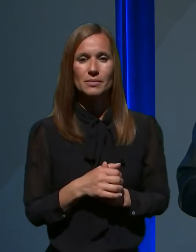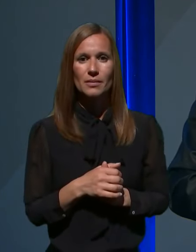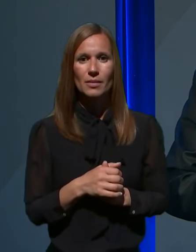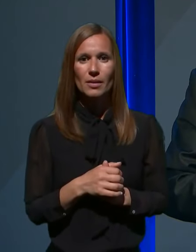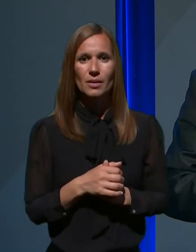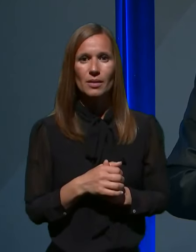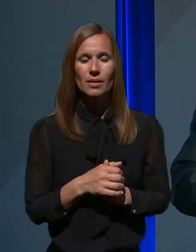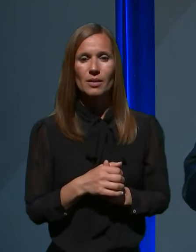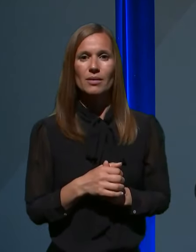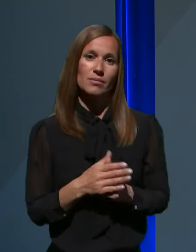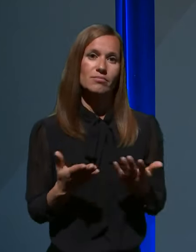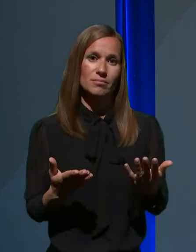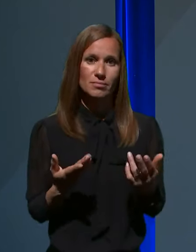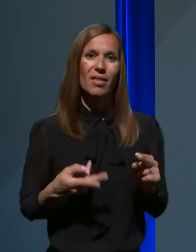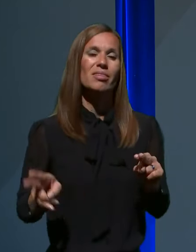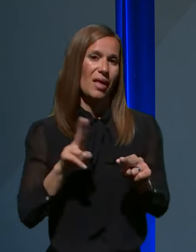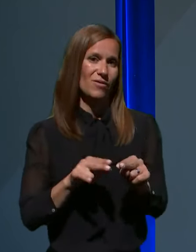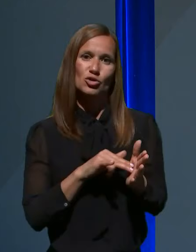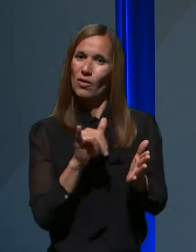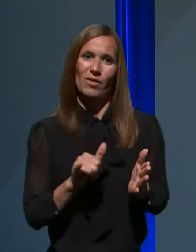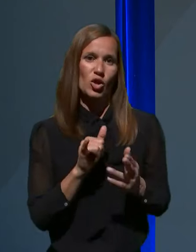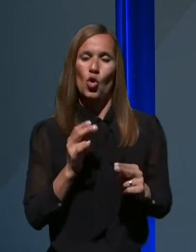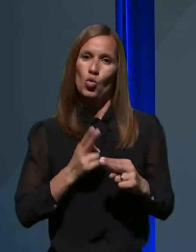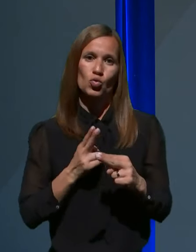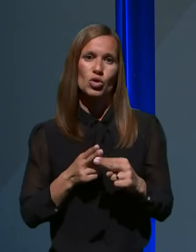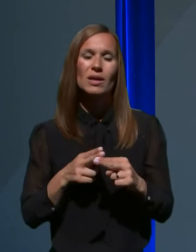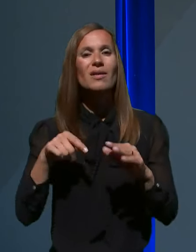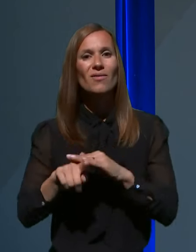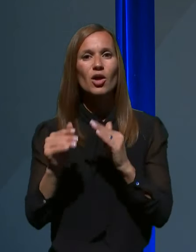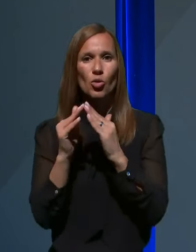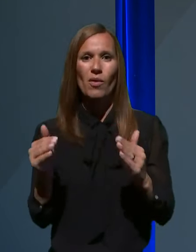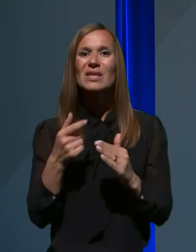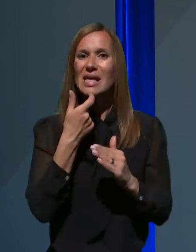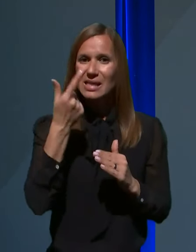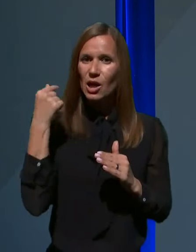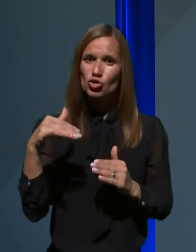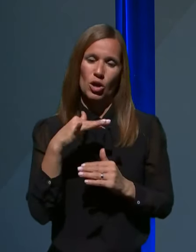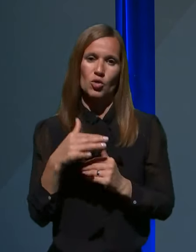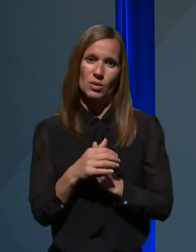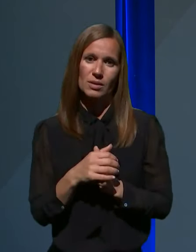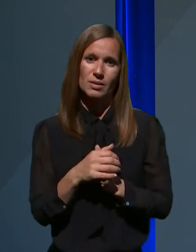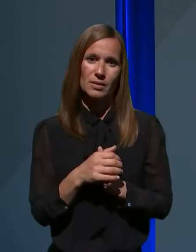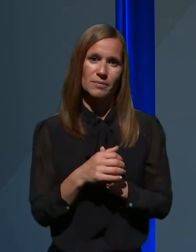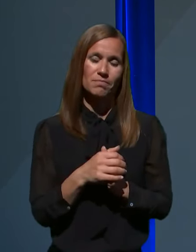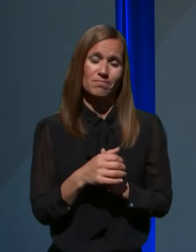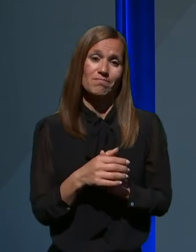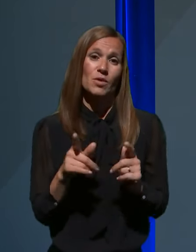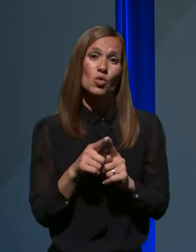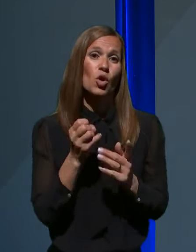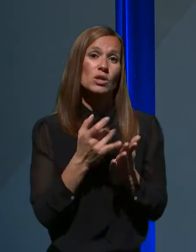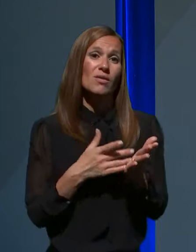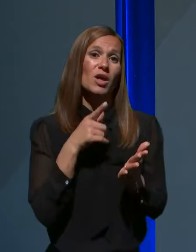Torej, največ je še vedno okuženih v domovih za starejše osebe. Zdaj, tudi ocenjevat, da bi bili to